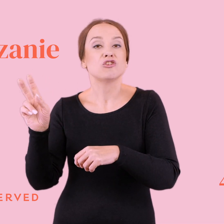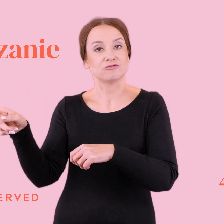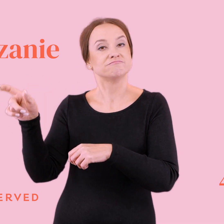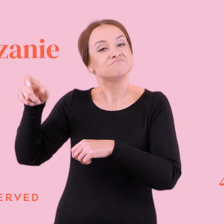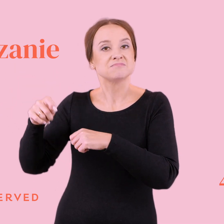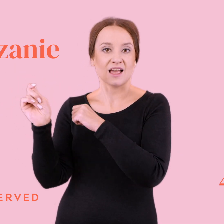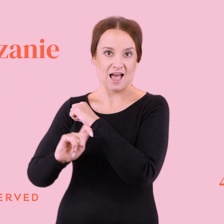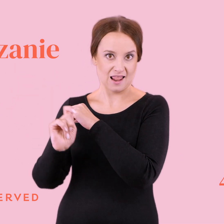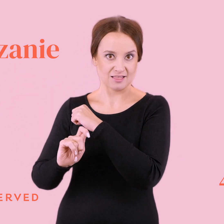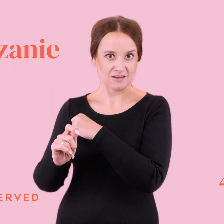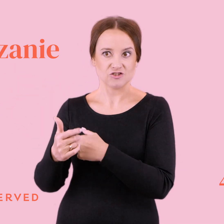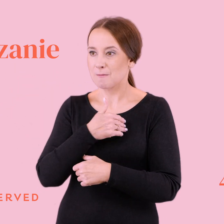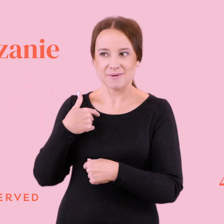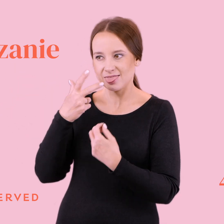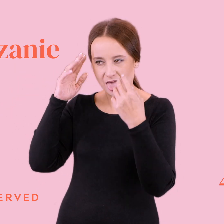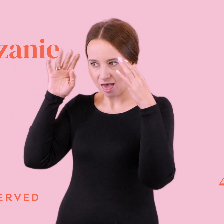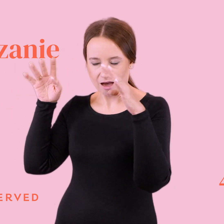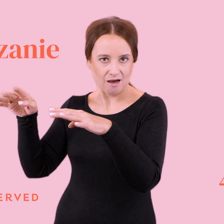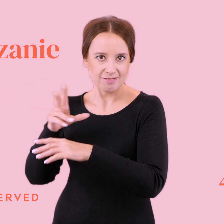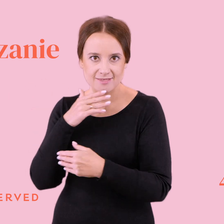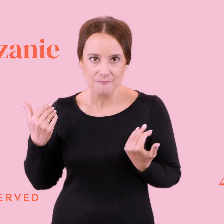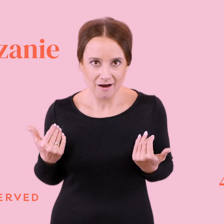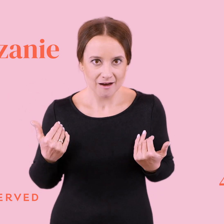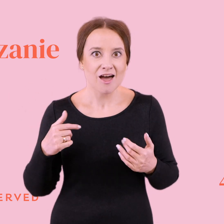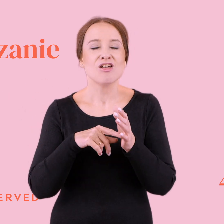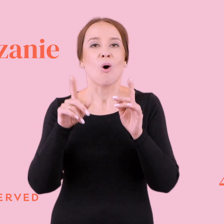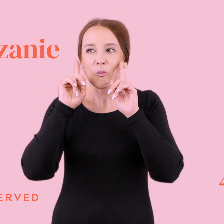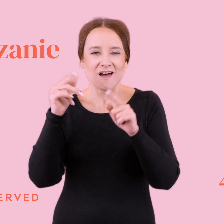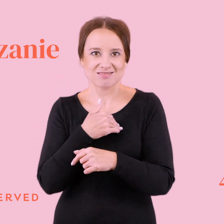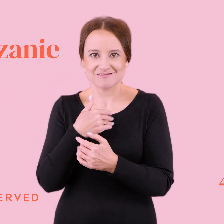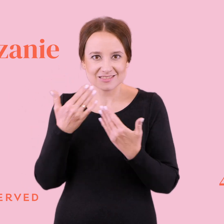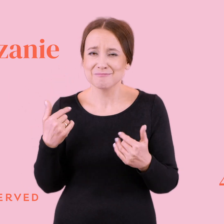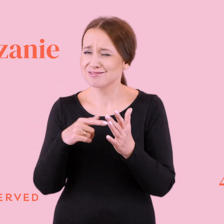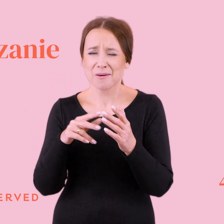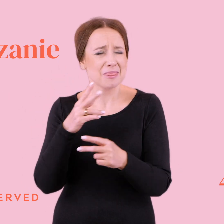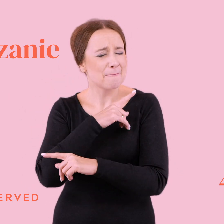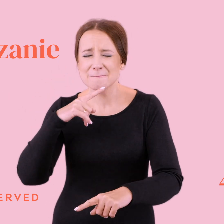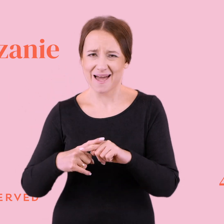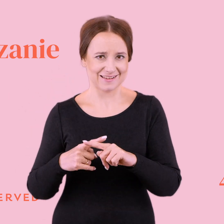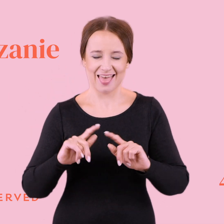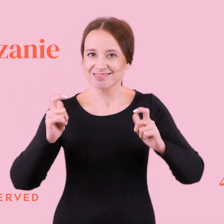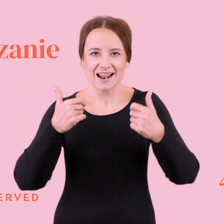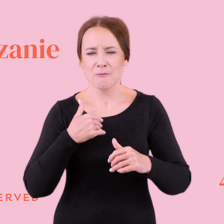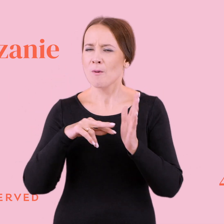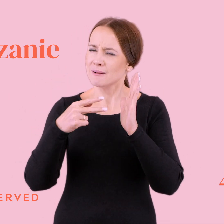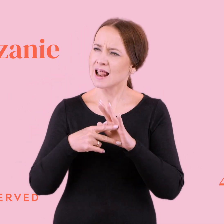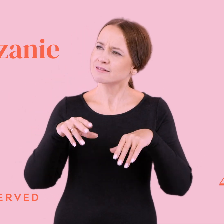brakiem swojej uwagi. To jest, to jest po prostu technika odrobaczania na maksa, że nagle były wspólne plany, ale ja już sobie zmieniłam